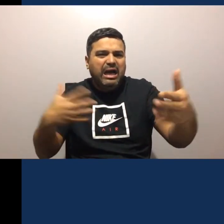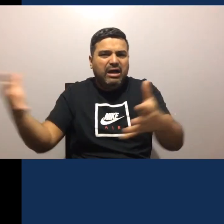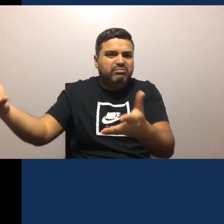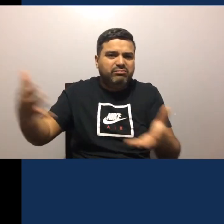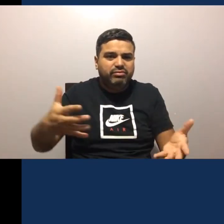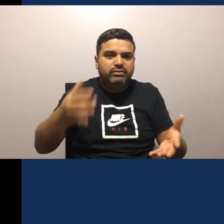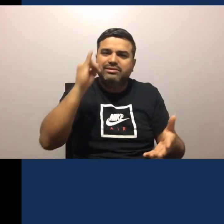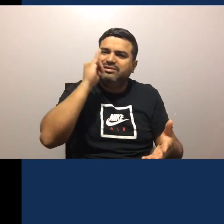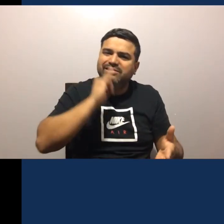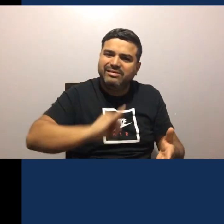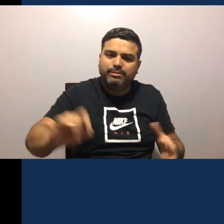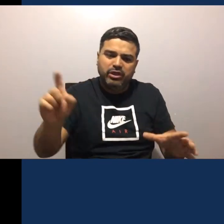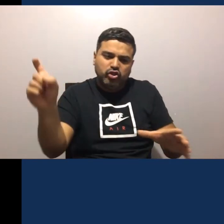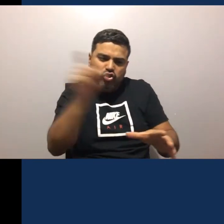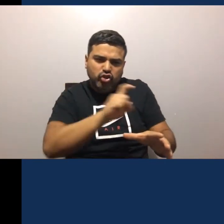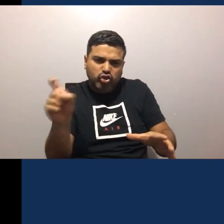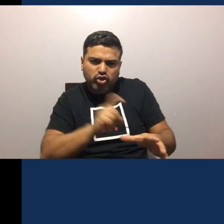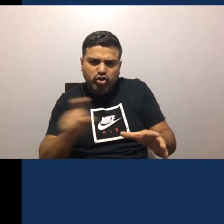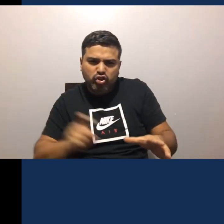llegado También Tienes que Desinfectarla